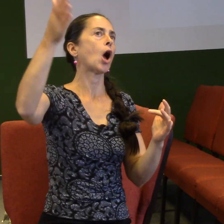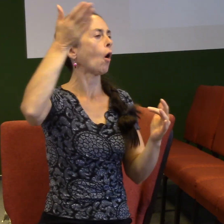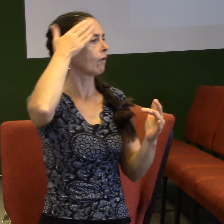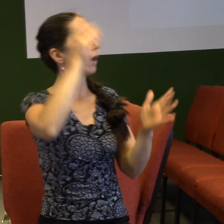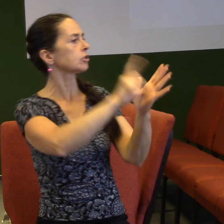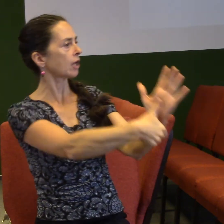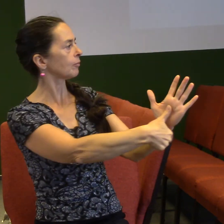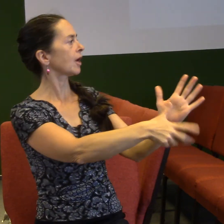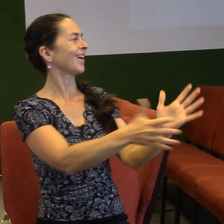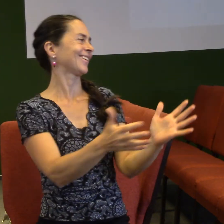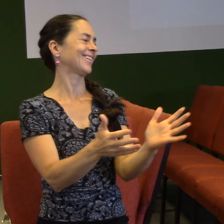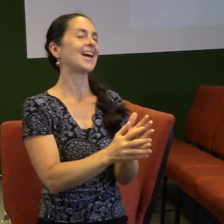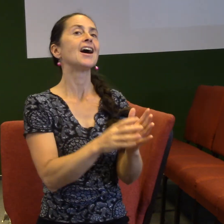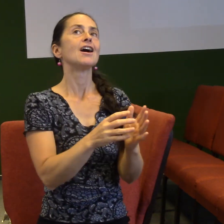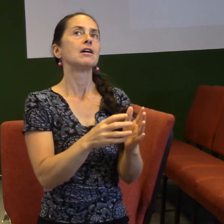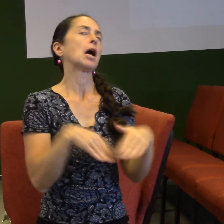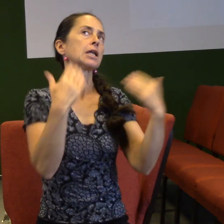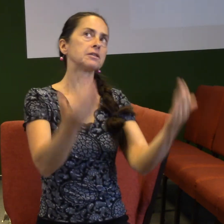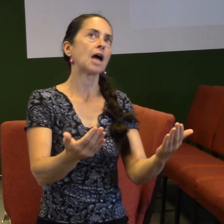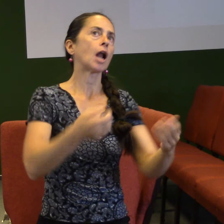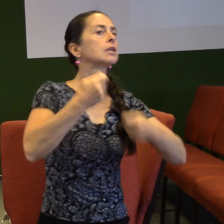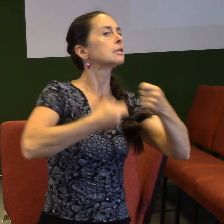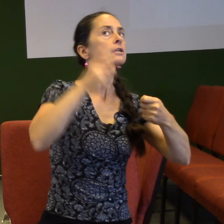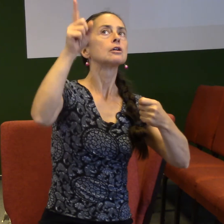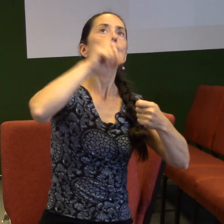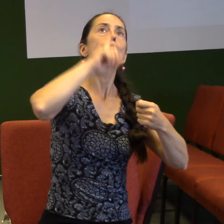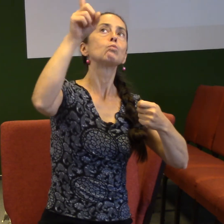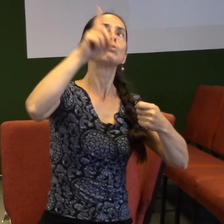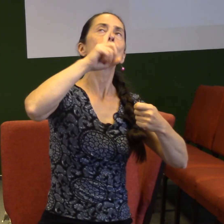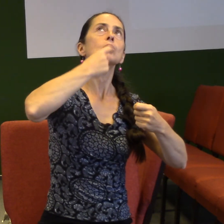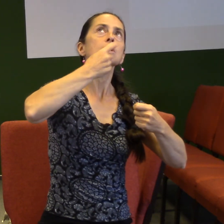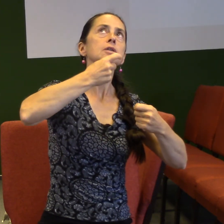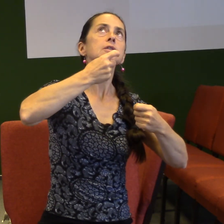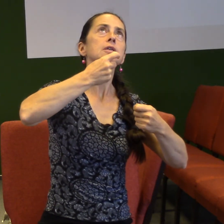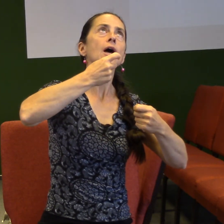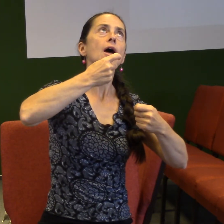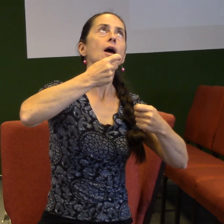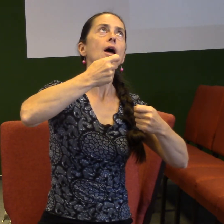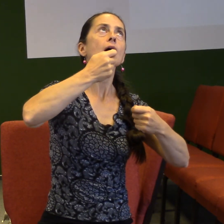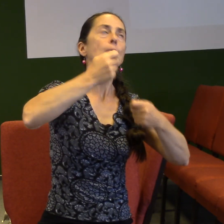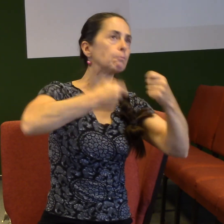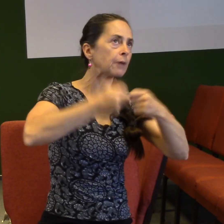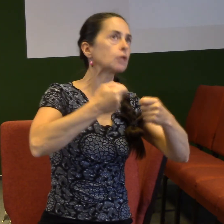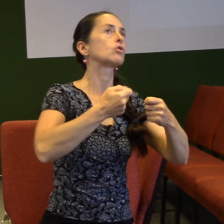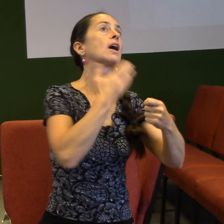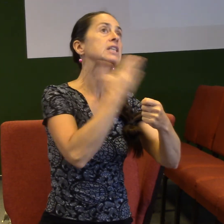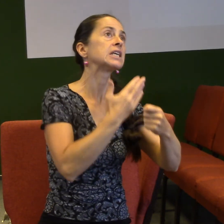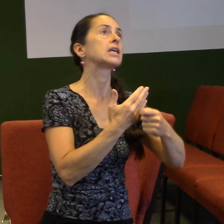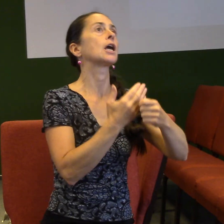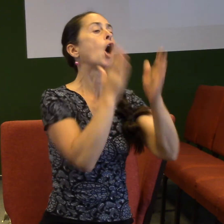jednat, nebo způsob, v jakým věříme, že to chce dělat, je skrze tři sloupy. modlitba, chvala, proroctví. To